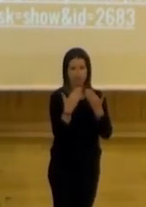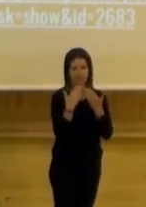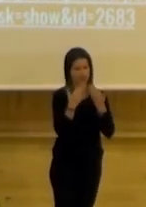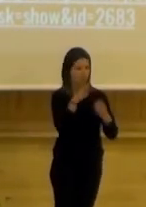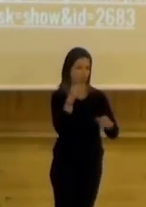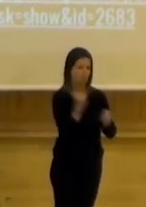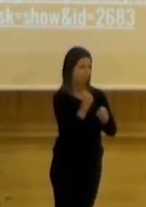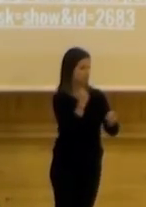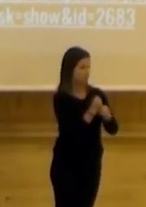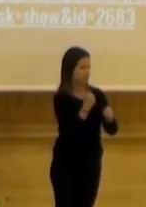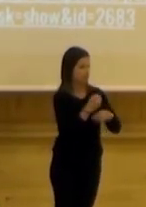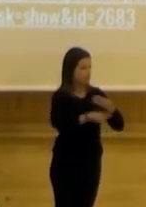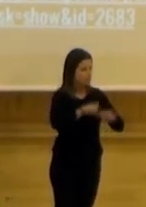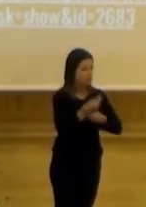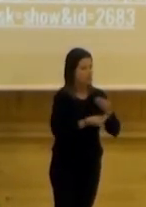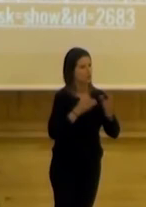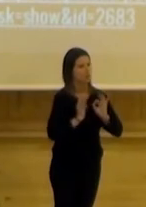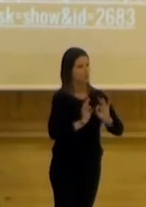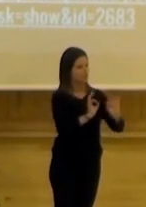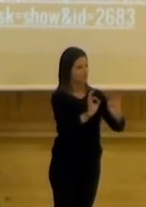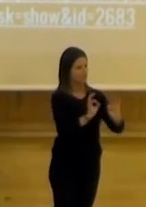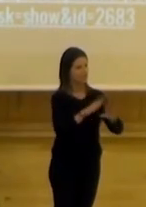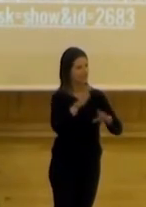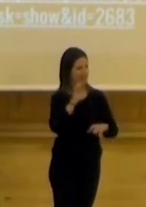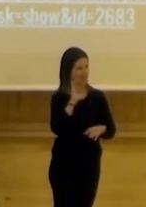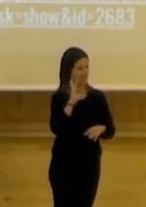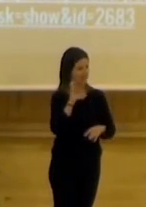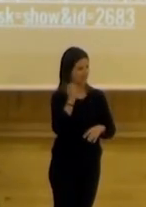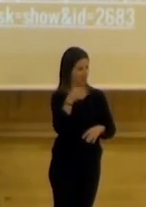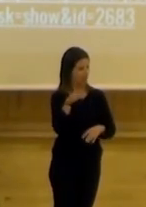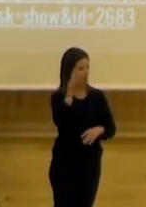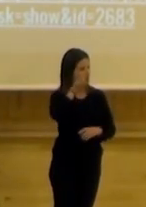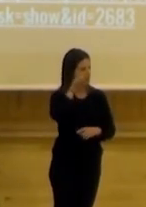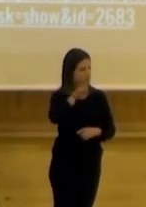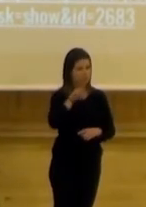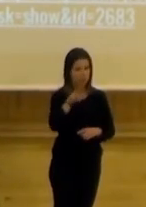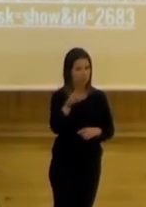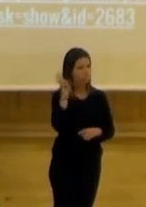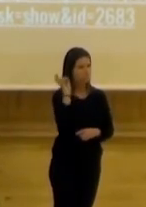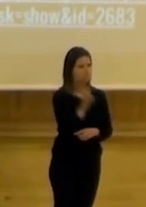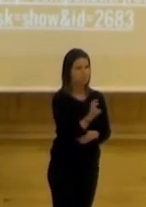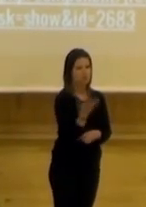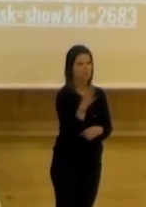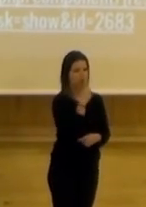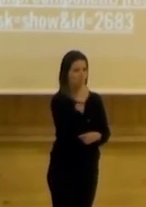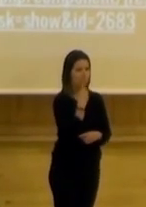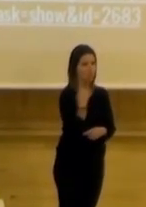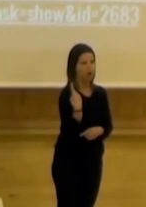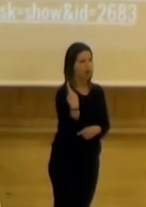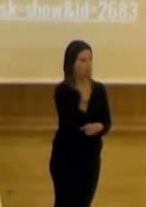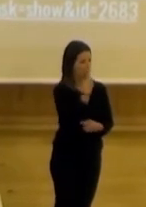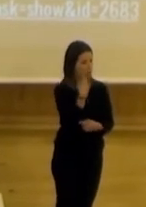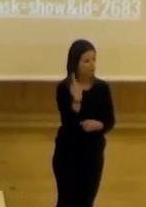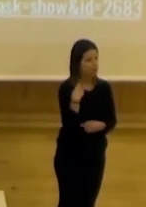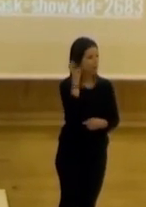por el trabajo que estáis haciendo que estáis haciendo y especialmente a Esteban el profesor el profesor Romero Frías vino hace como un año